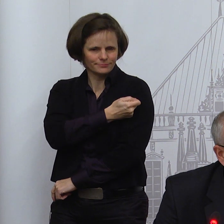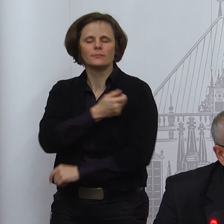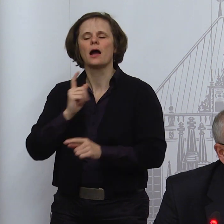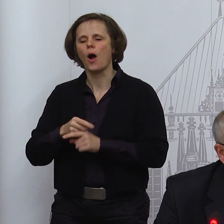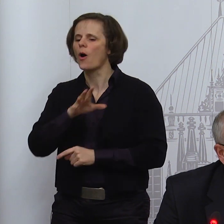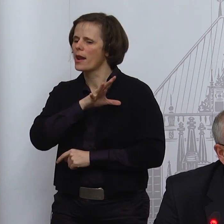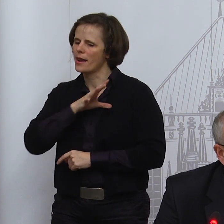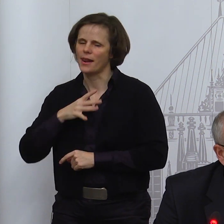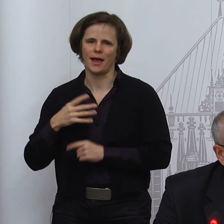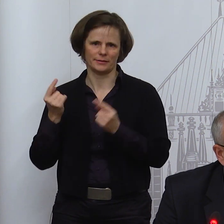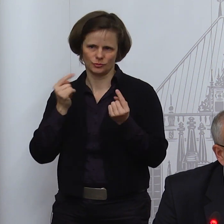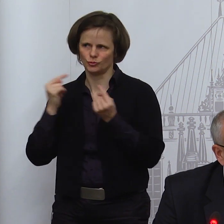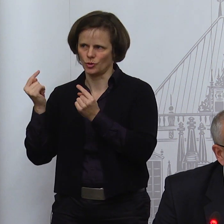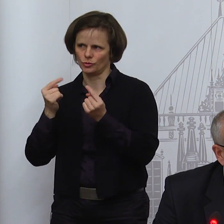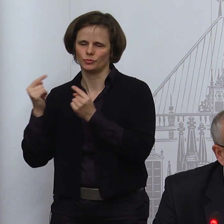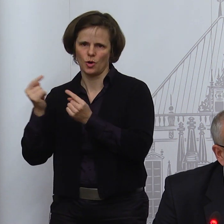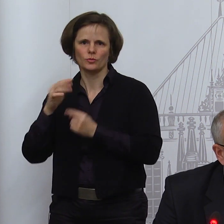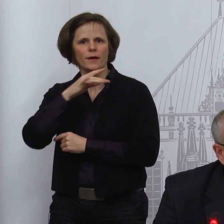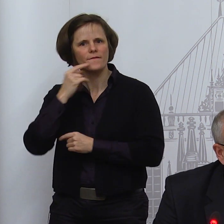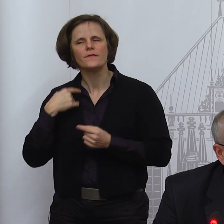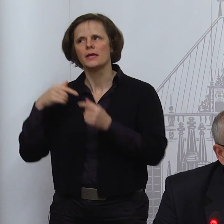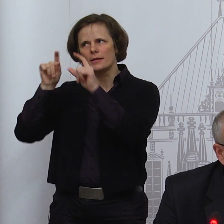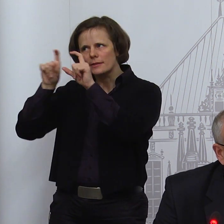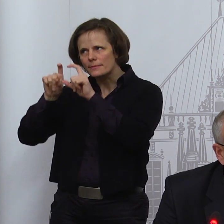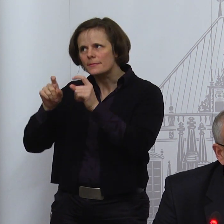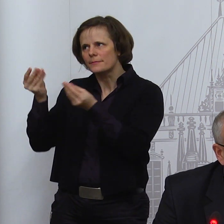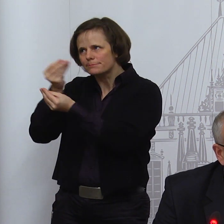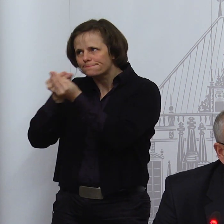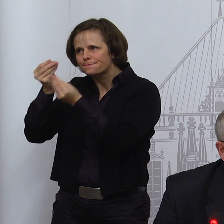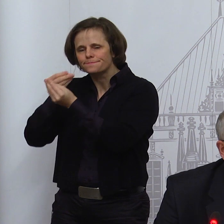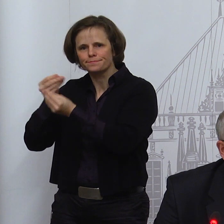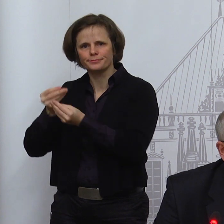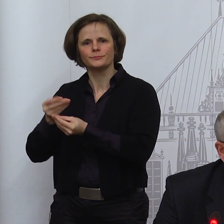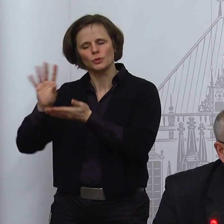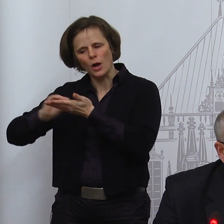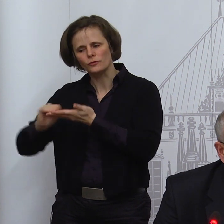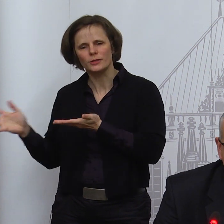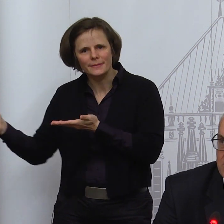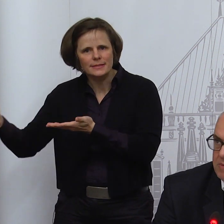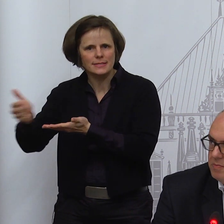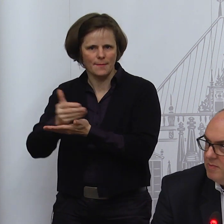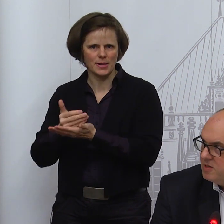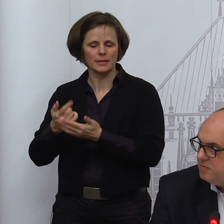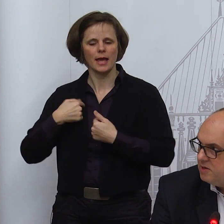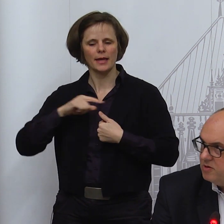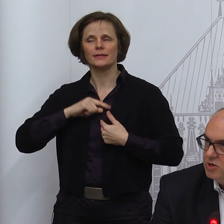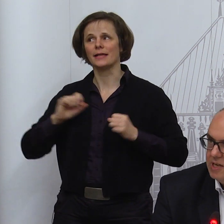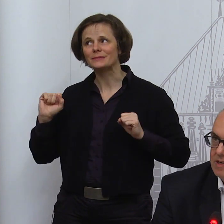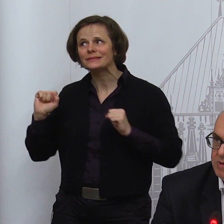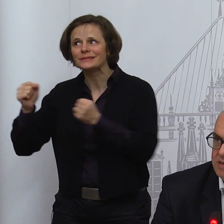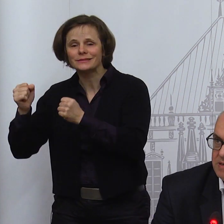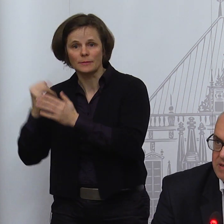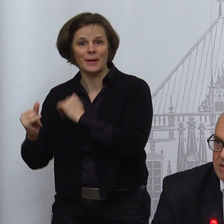diskutiert und aufgeschrieben. Ich habe dann mal einen Vorstoß gemacht, mit dem ich beim letzten Mal noch